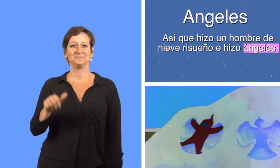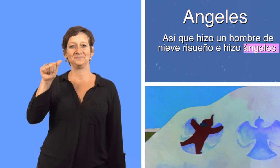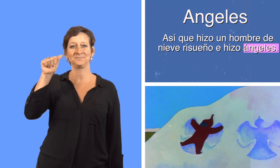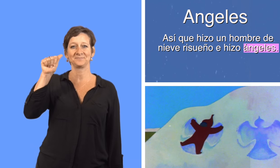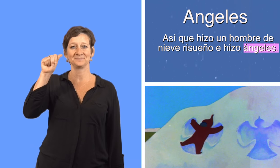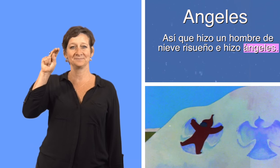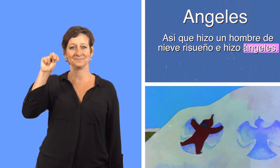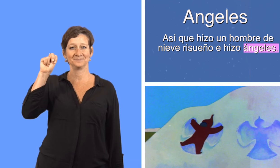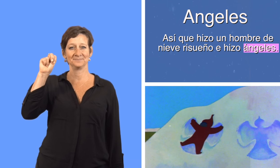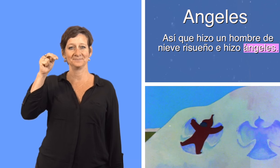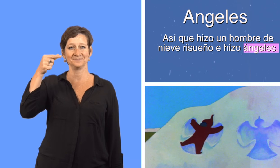ángeles